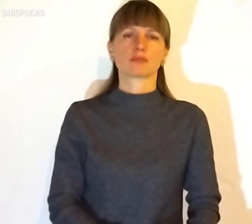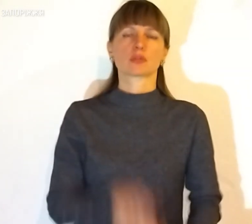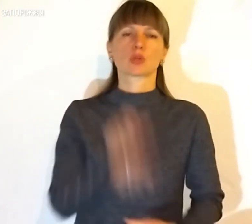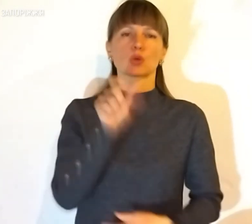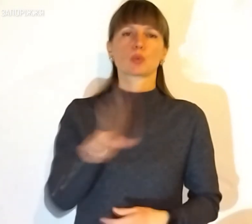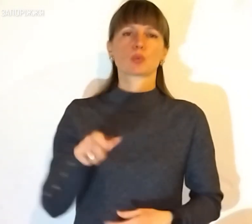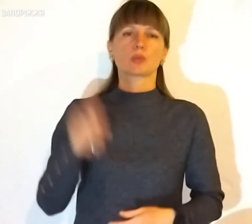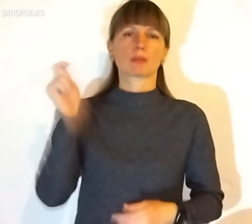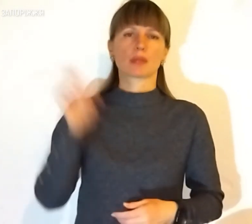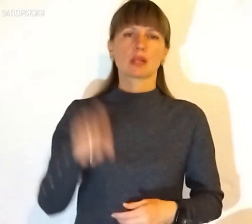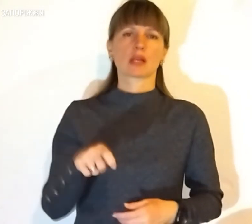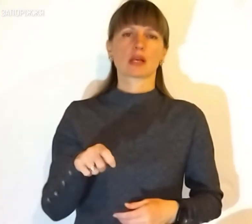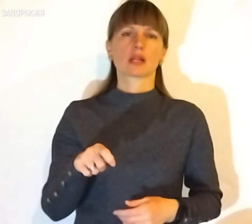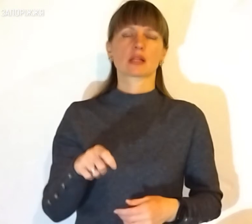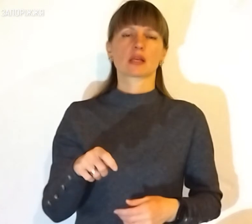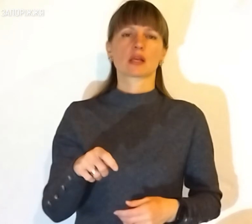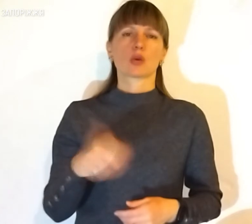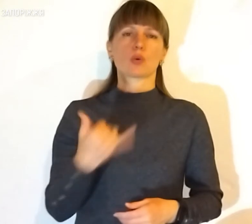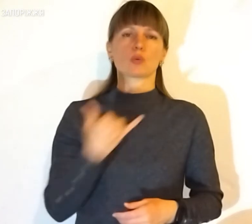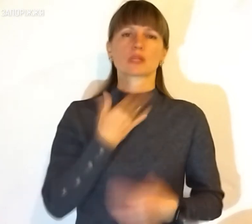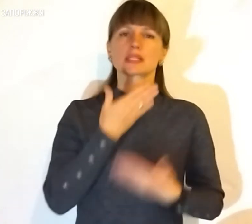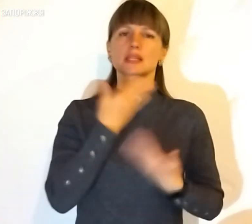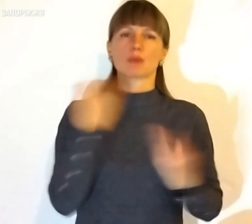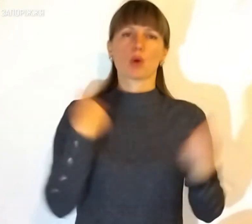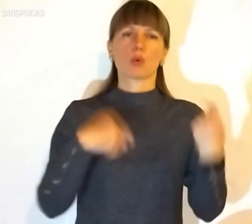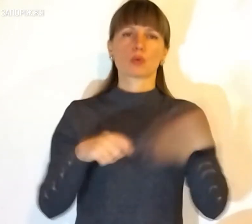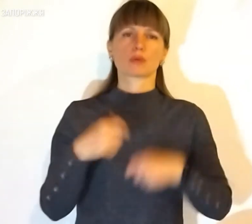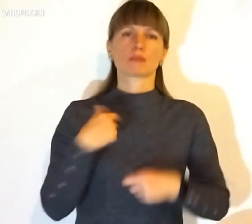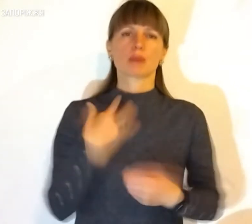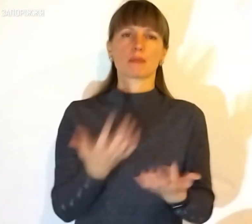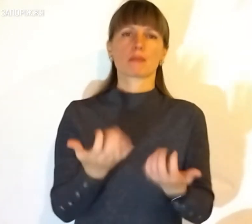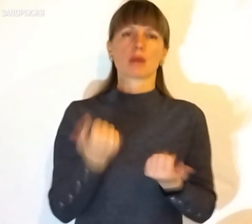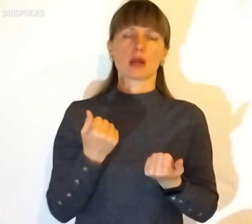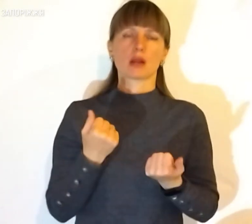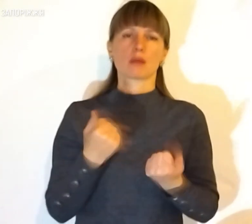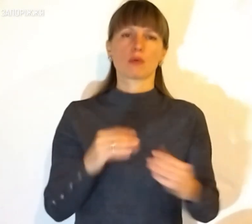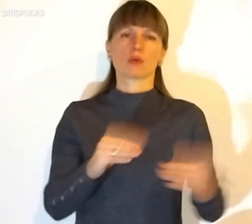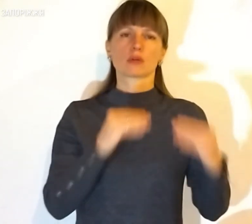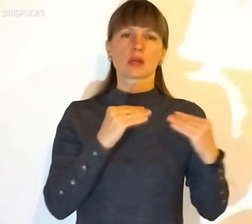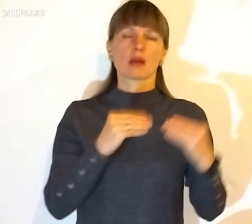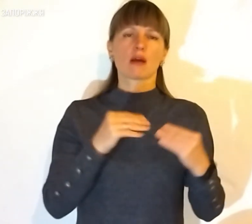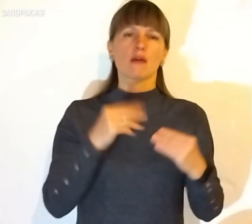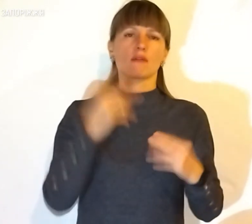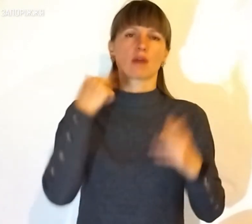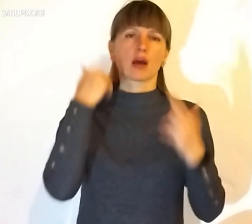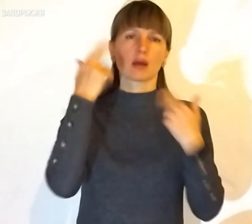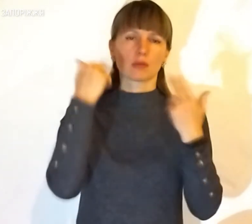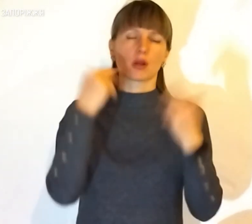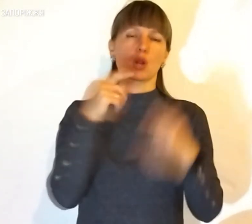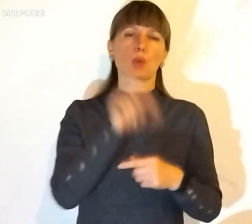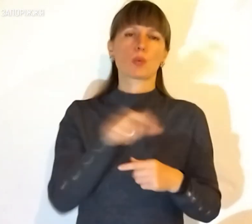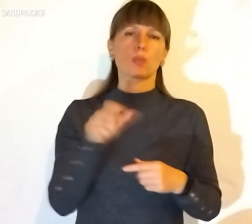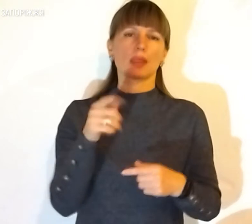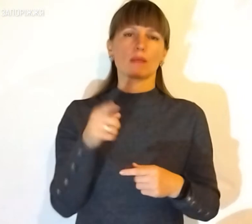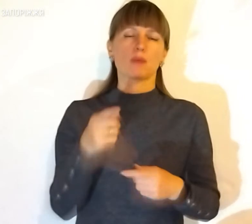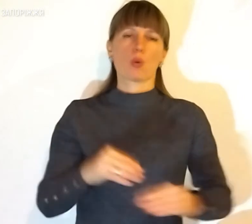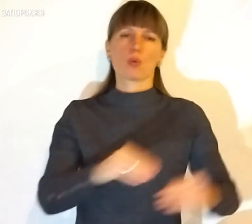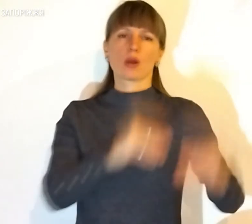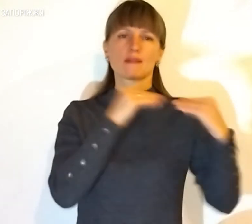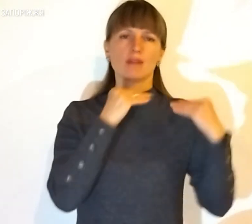Люди приїхали. У нас немає одягу. Ми беремо коліси, розписані фарбою, і ними люди вкриваються. Воду